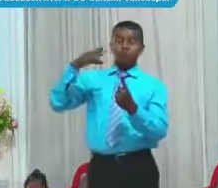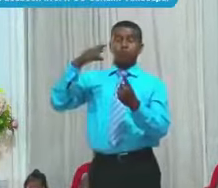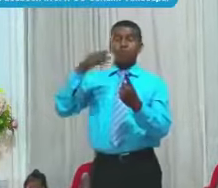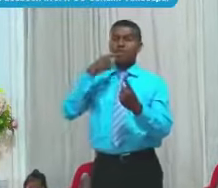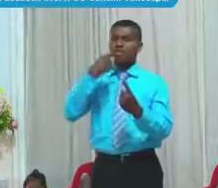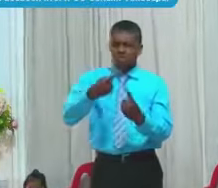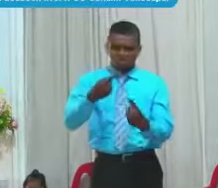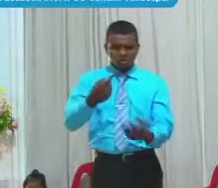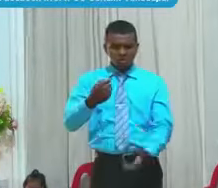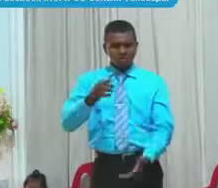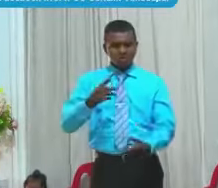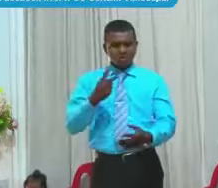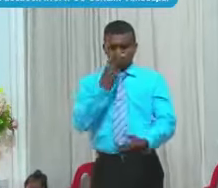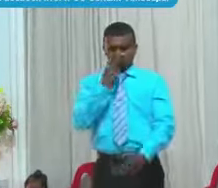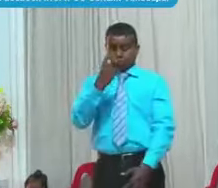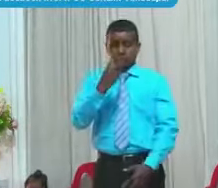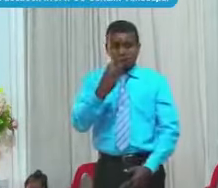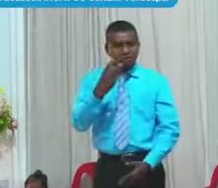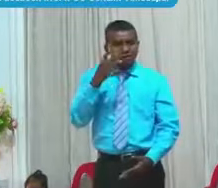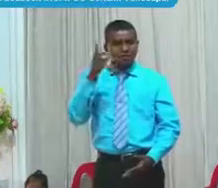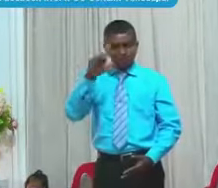qué Me persigues?